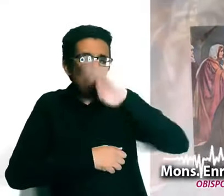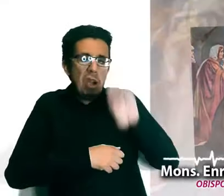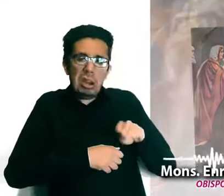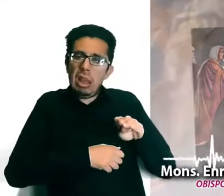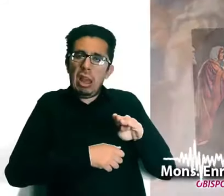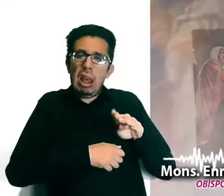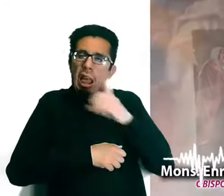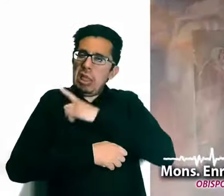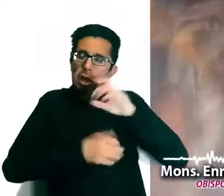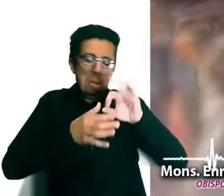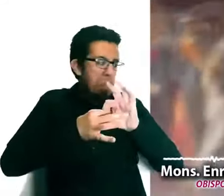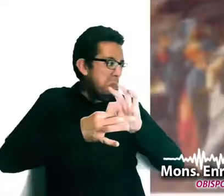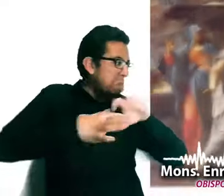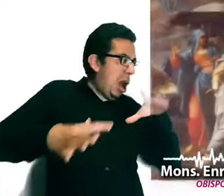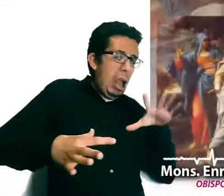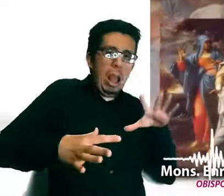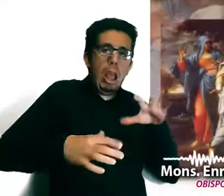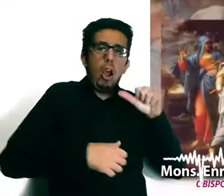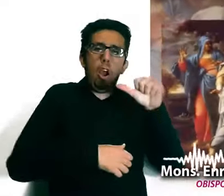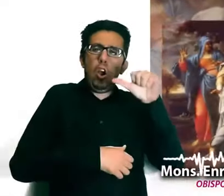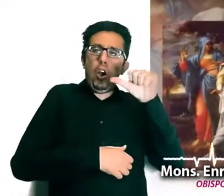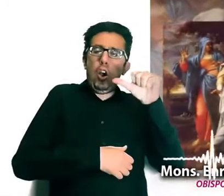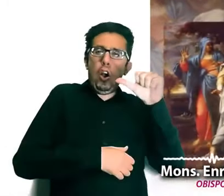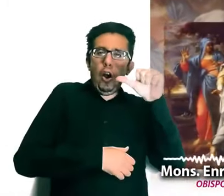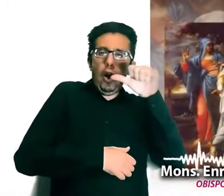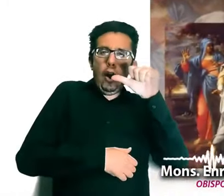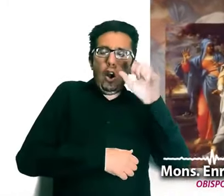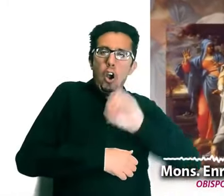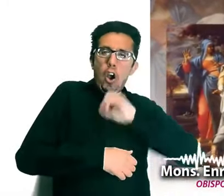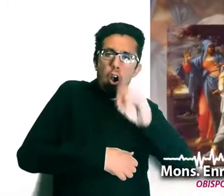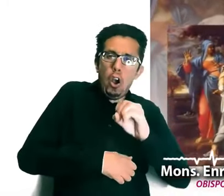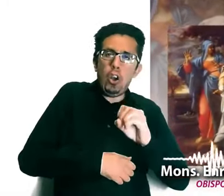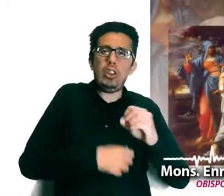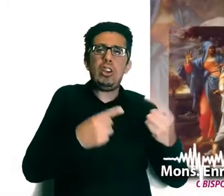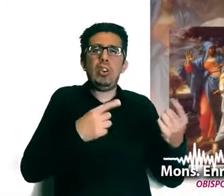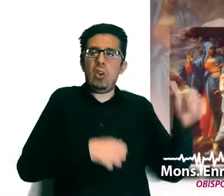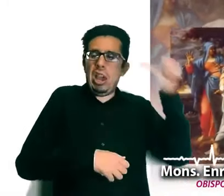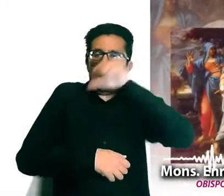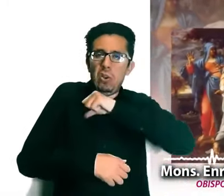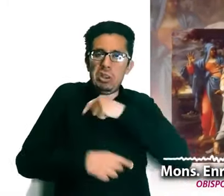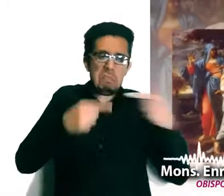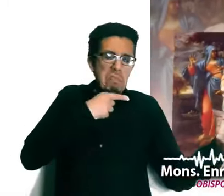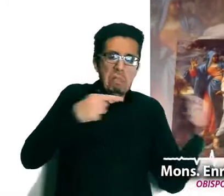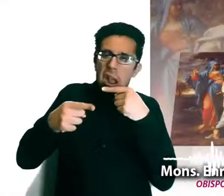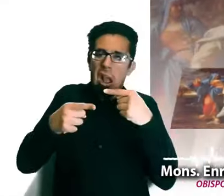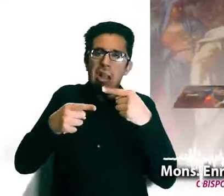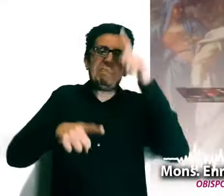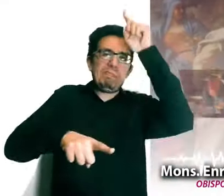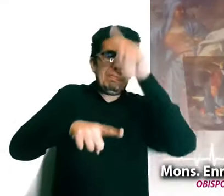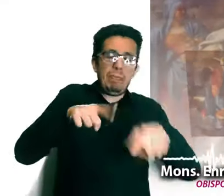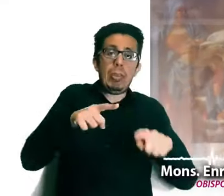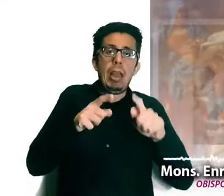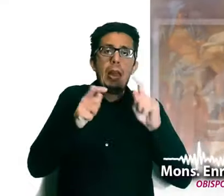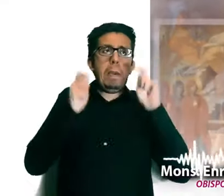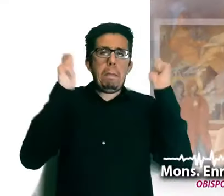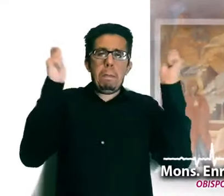odio, de la división y del egoísmo. Celebrar la Pascua es mucho más que ser espectadores